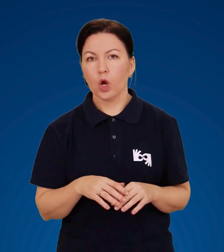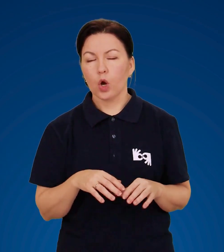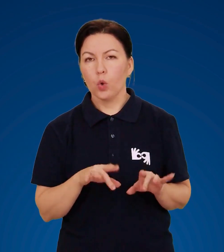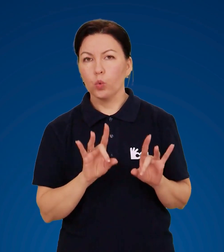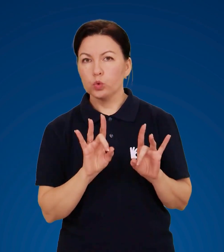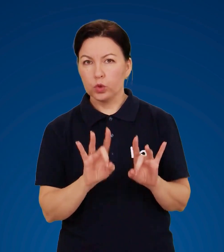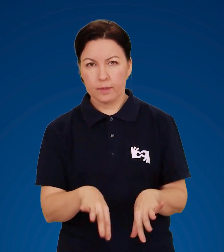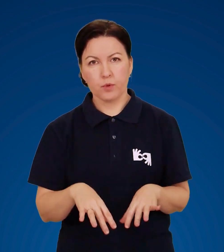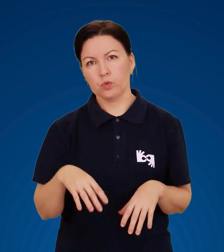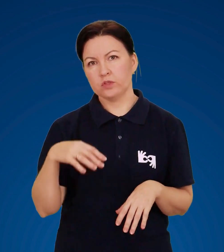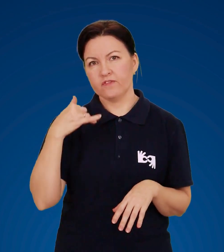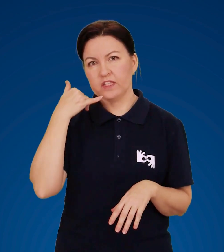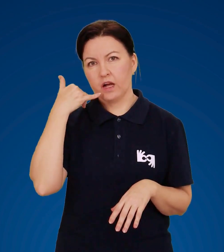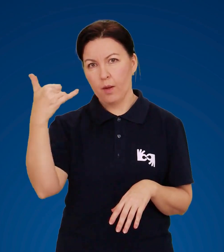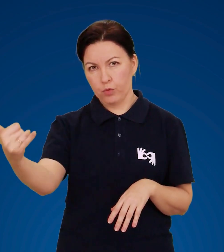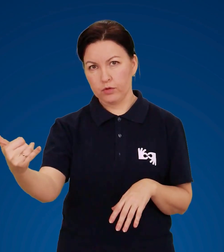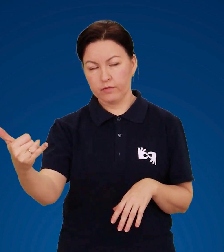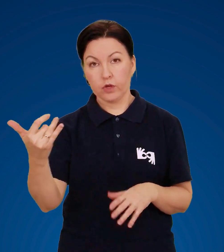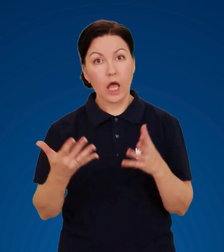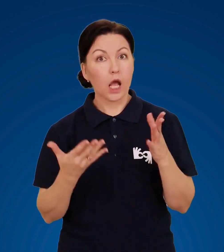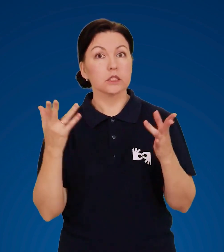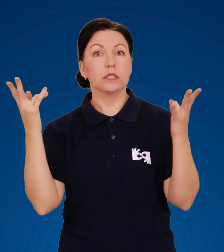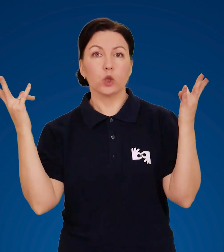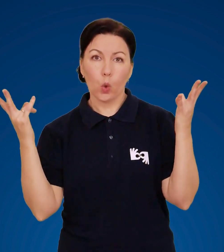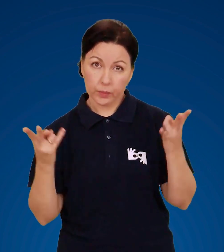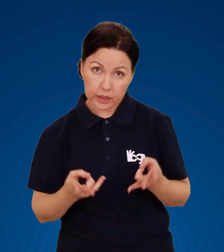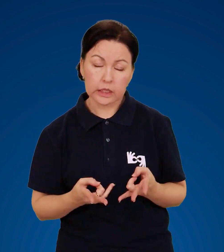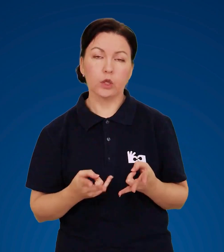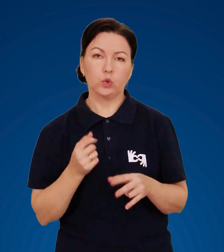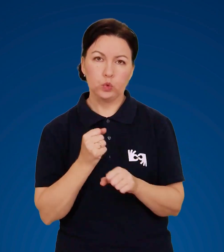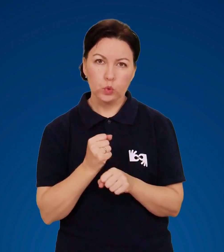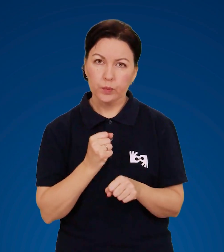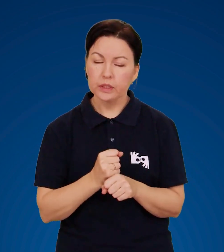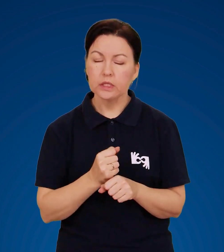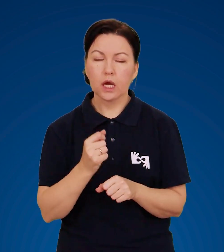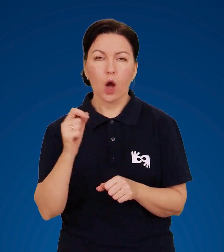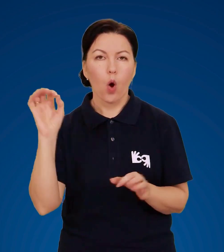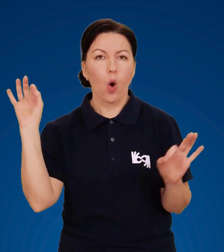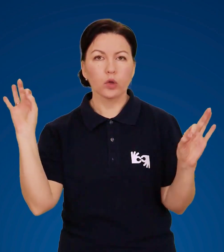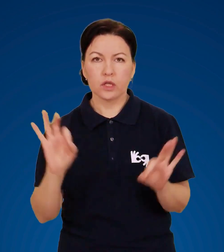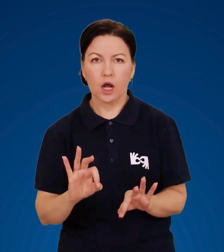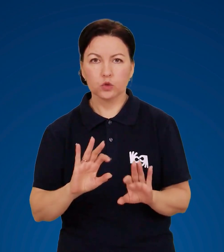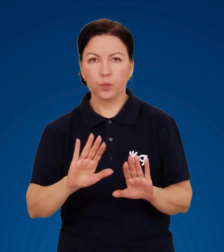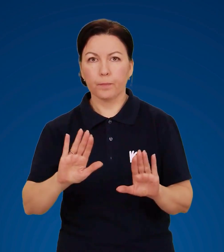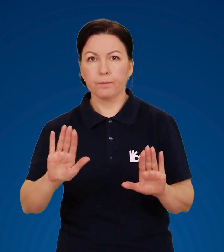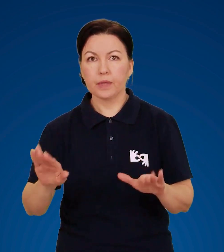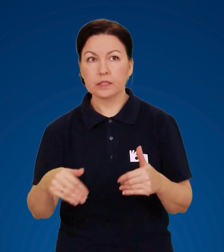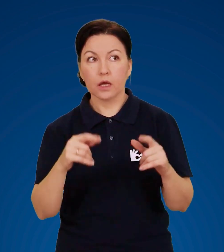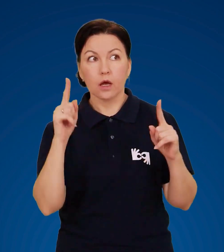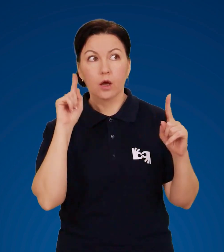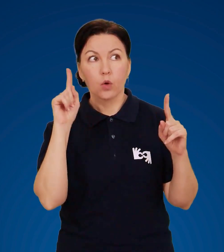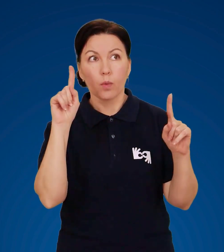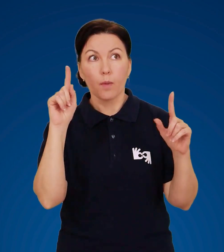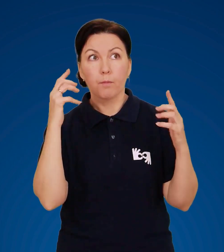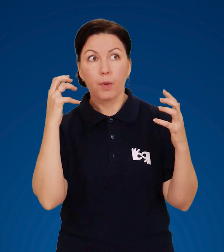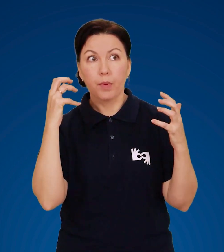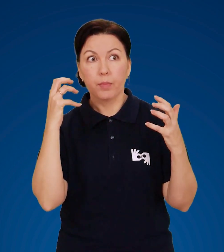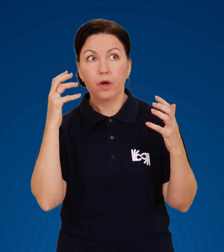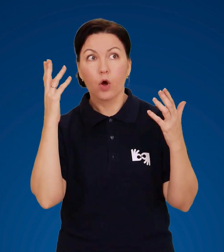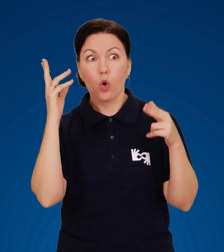Утримуйтеся від дзвінка по телефону, але якщо це необхідно, зробіть це одразу ж після чергового